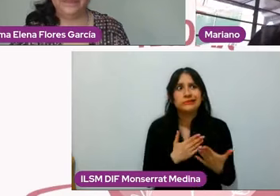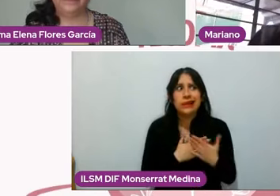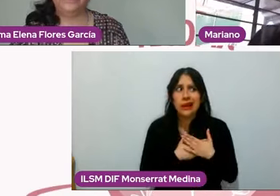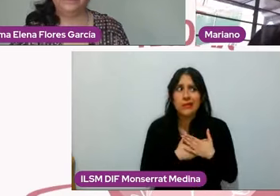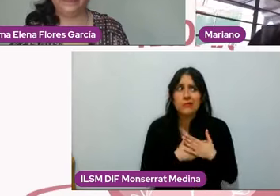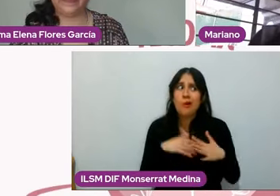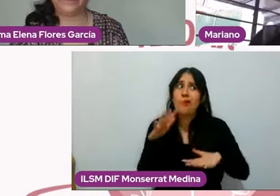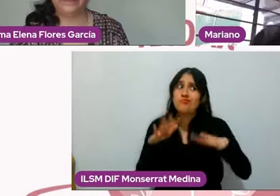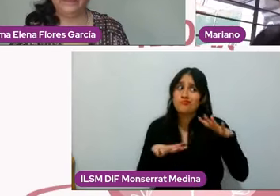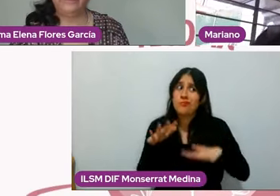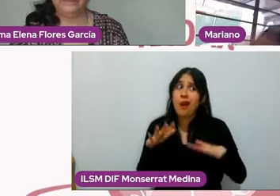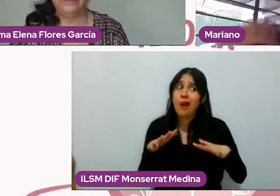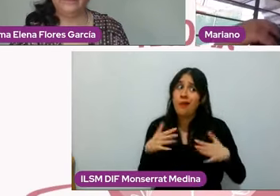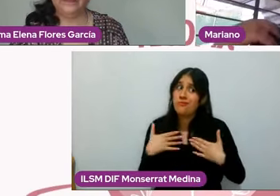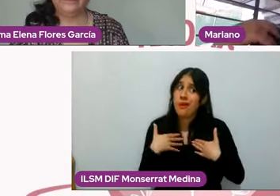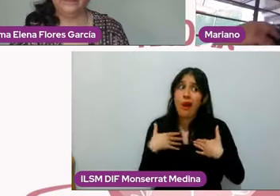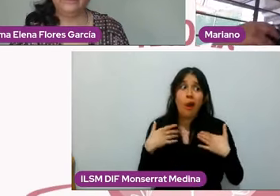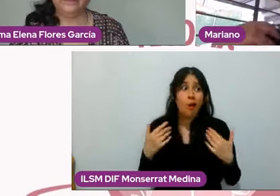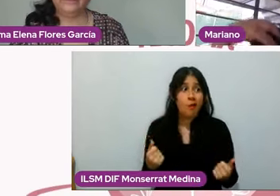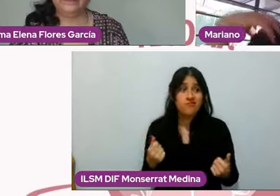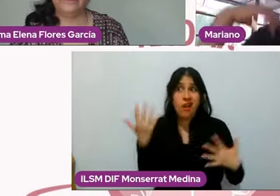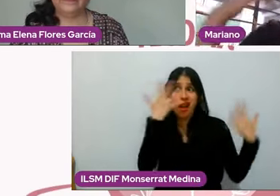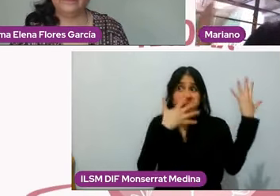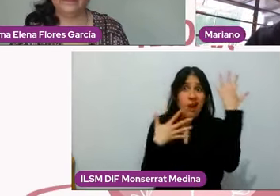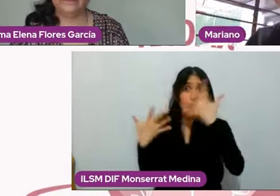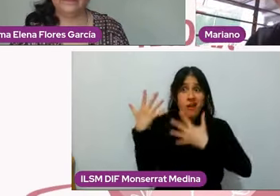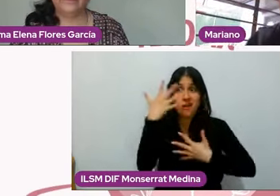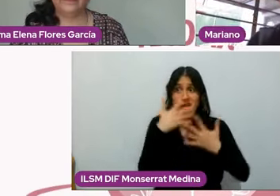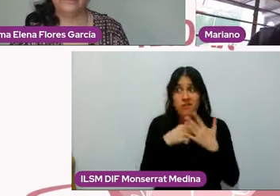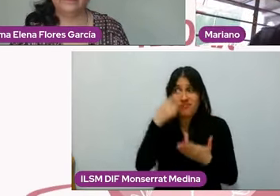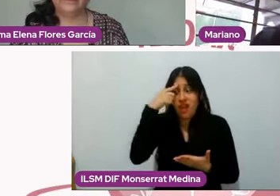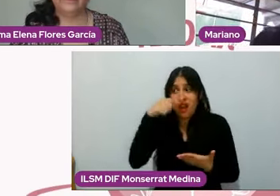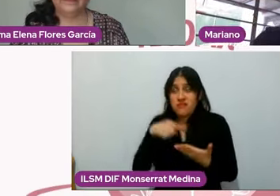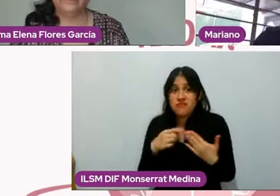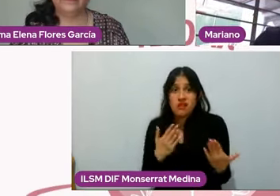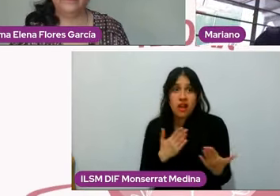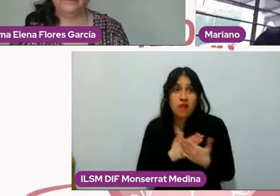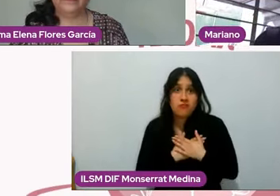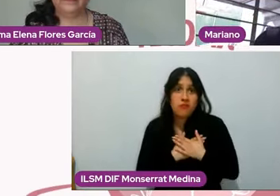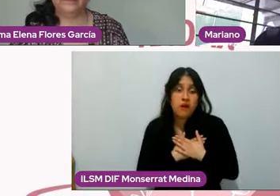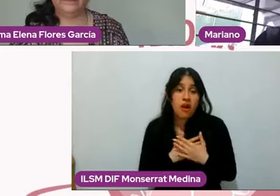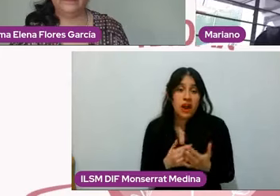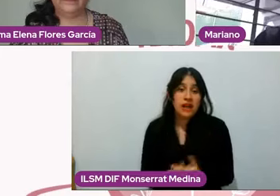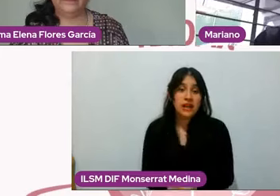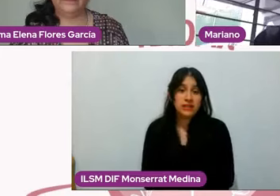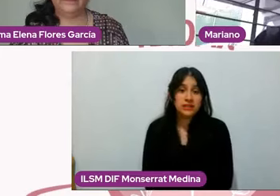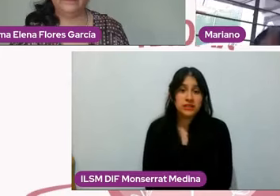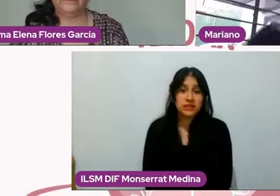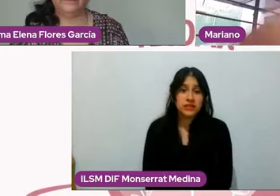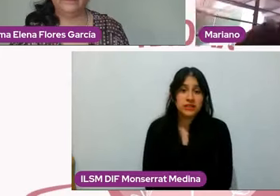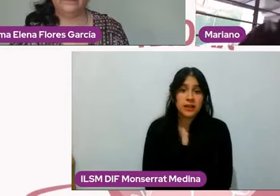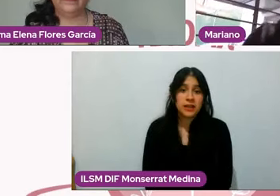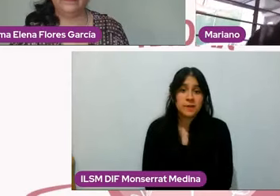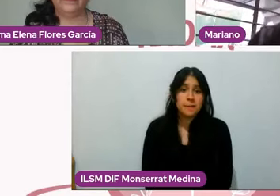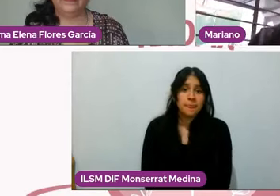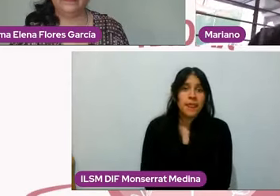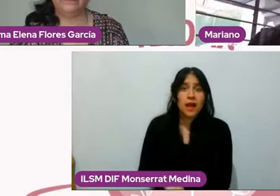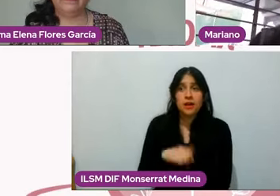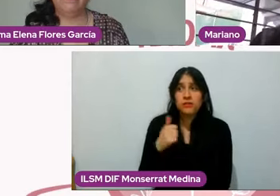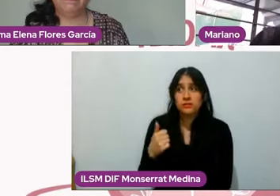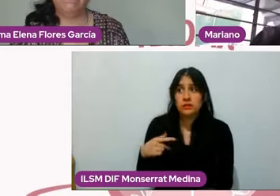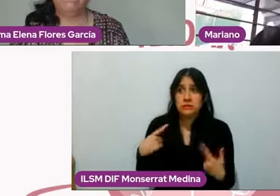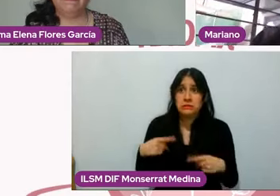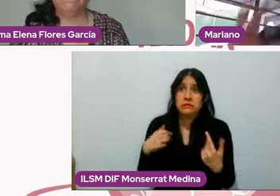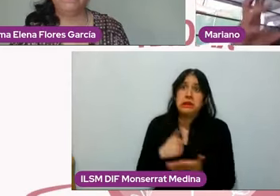¿no? La gente que cree que el amor es sacrificarse constantemente, la gente que cree que el amor es andar rescatando a medio